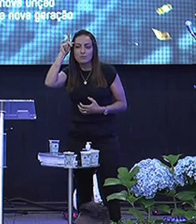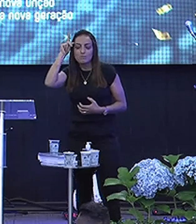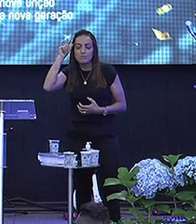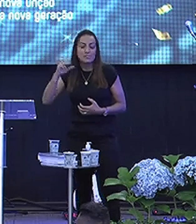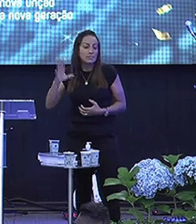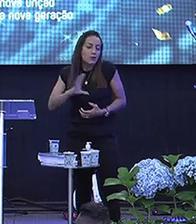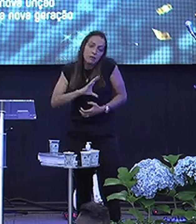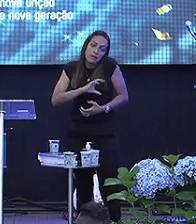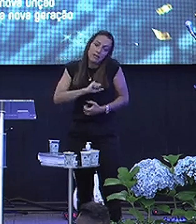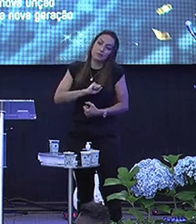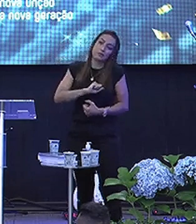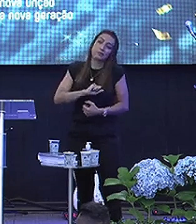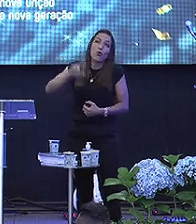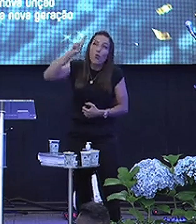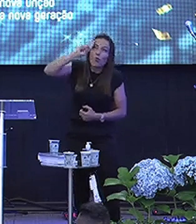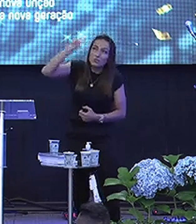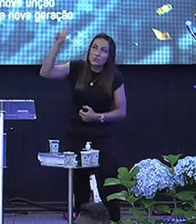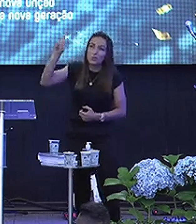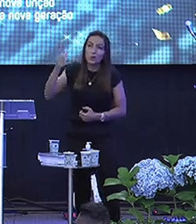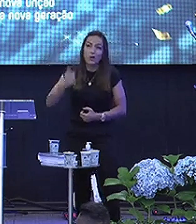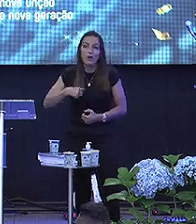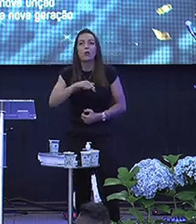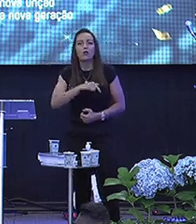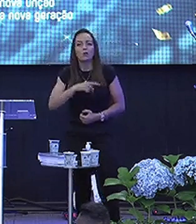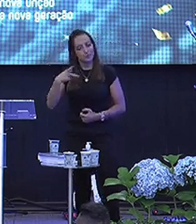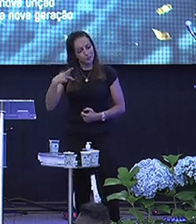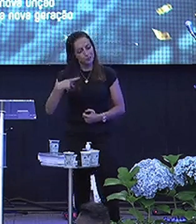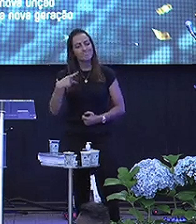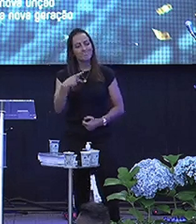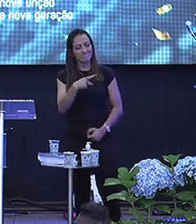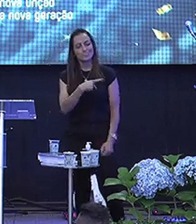Amado O Senhor É o nosso pastor